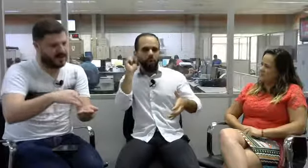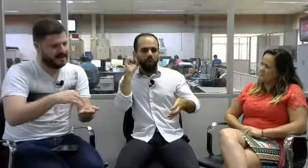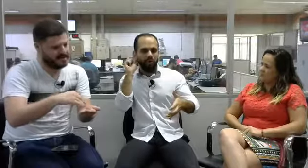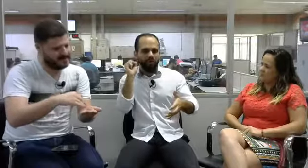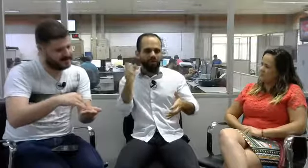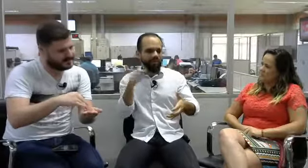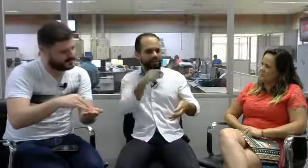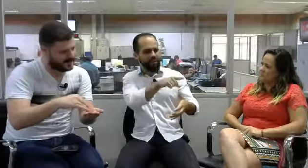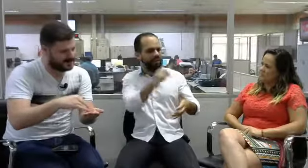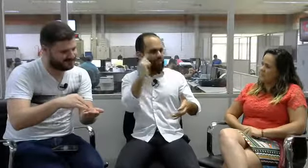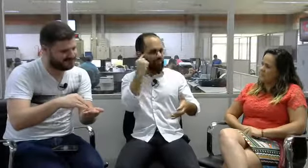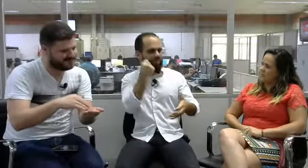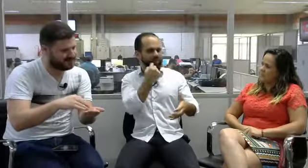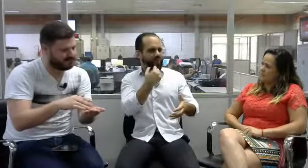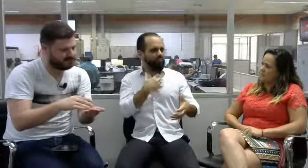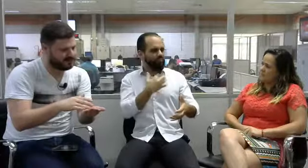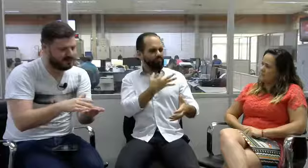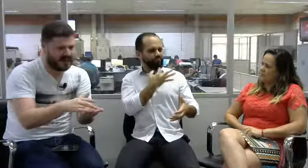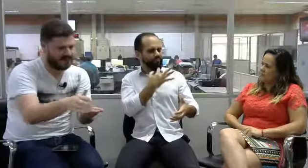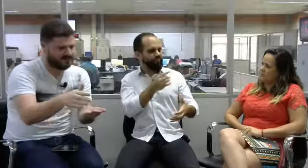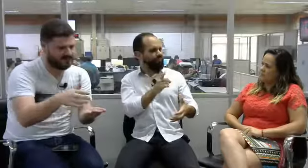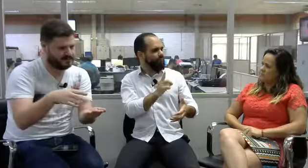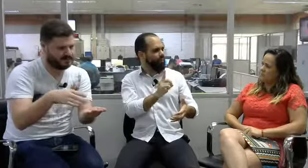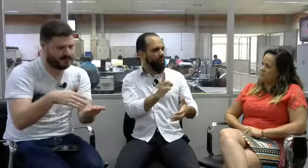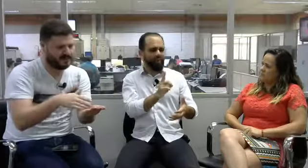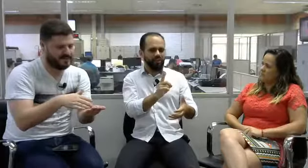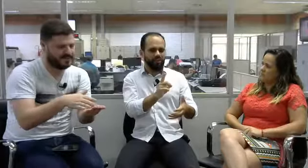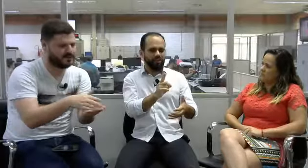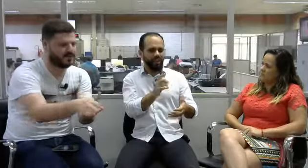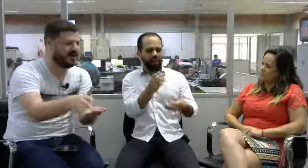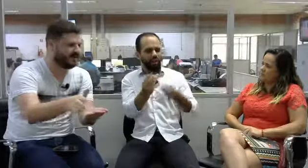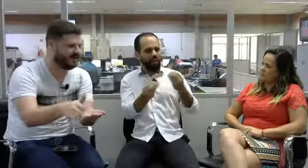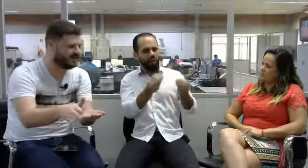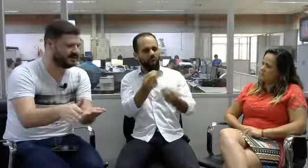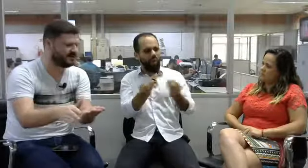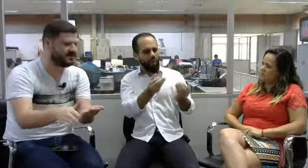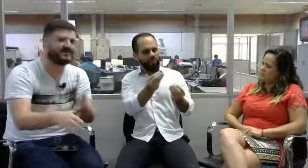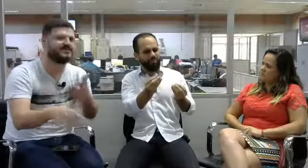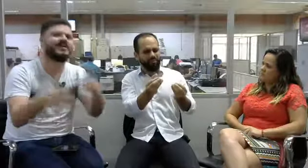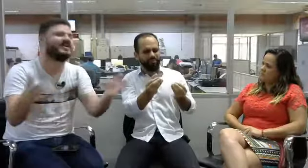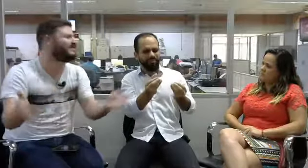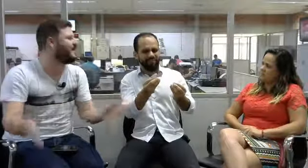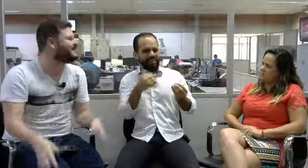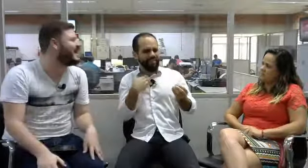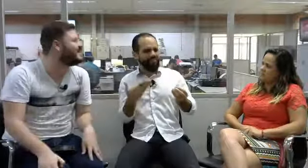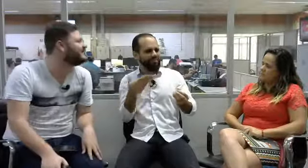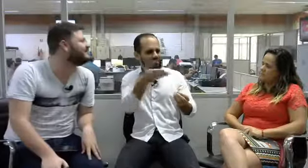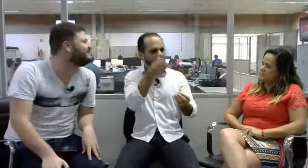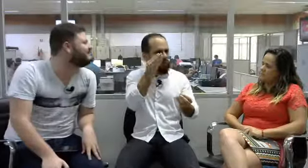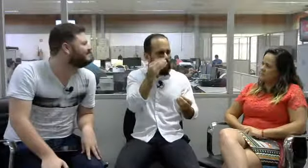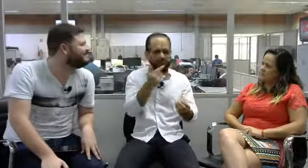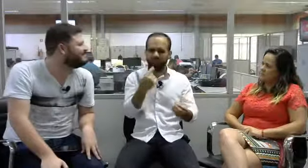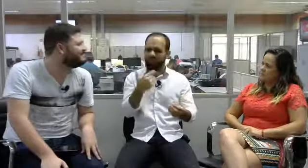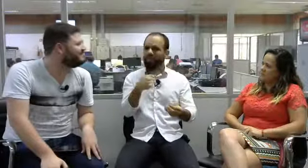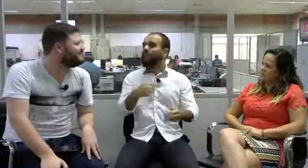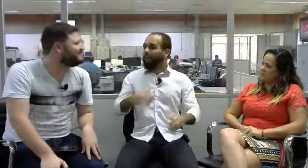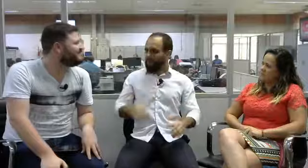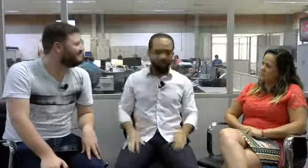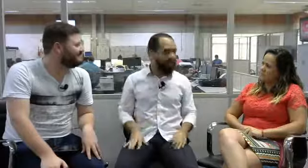não tem no caminho natural Libras, dificilmente ela vai atrás. Concordo.